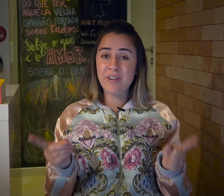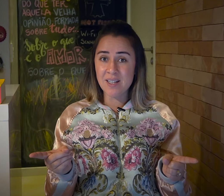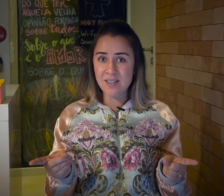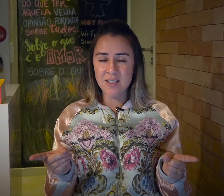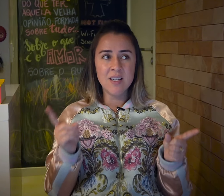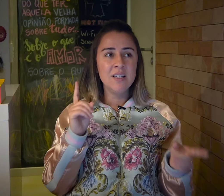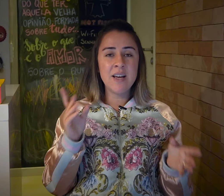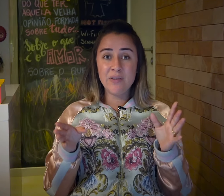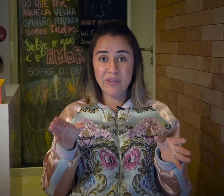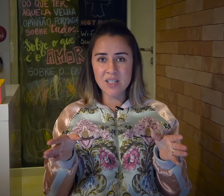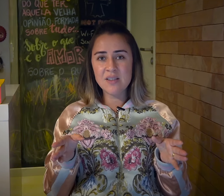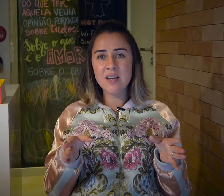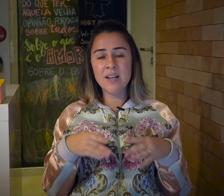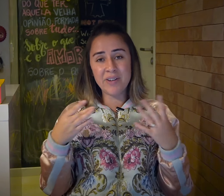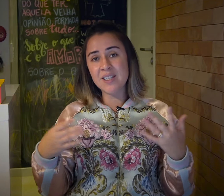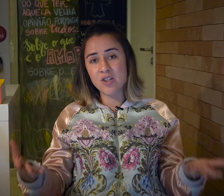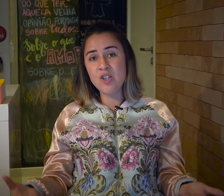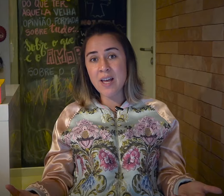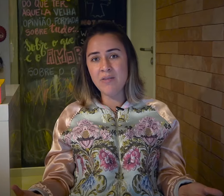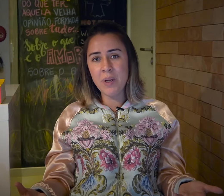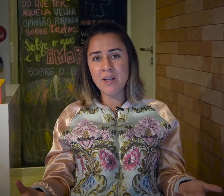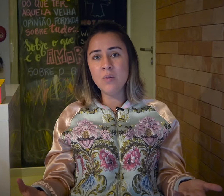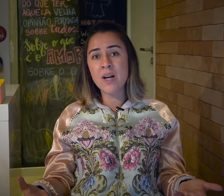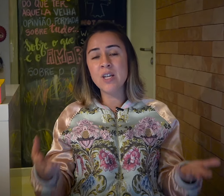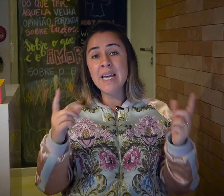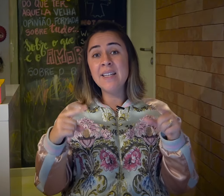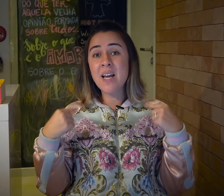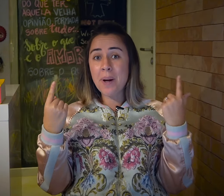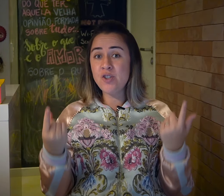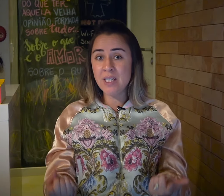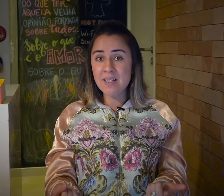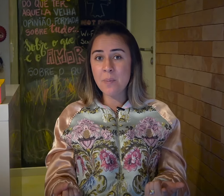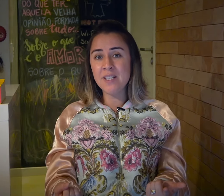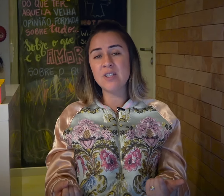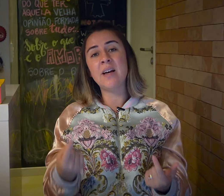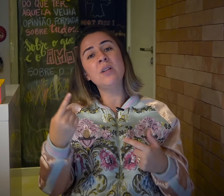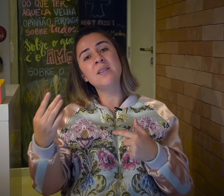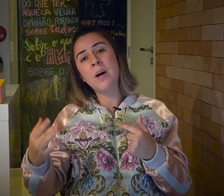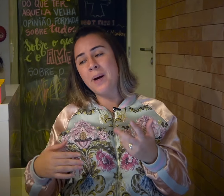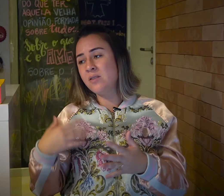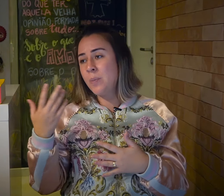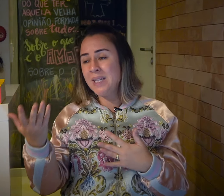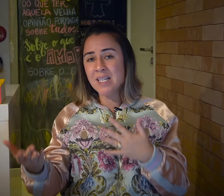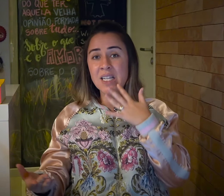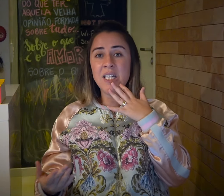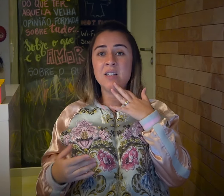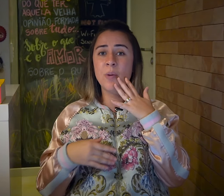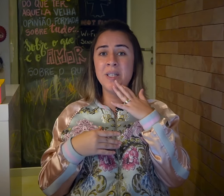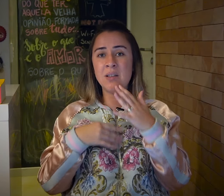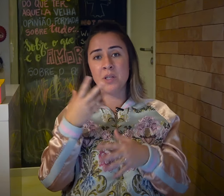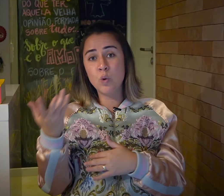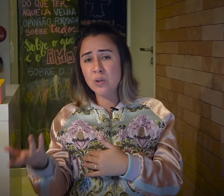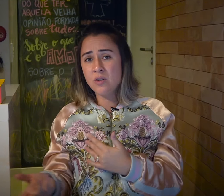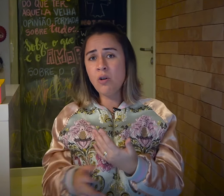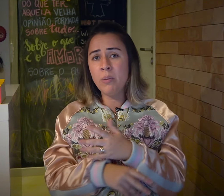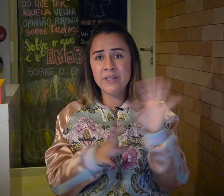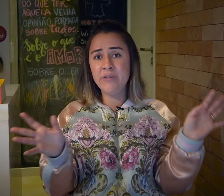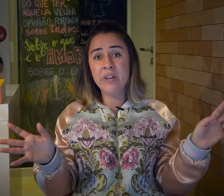fase da infância, né? Na fase que a gente deve aprender a linguagem e daí a partir desse aprendizado elas são capazes de aprender a escrita e de aprender até mesmo outros idiomas, enfim,